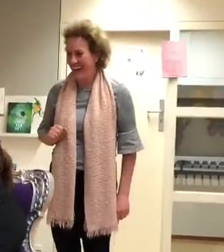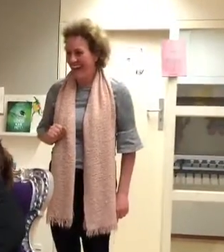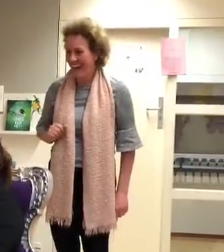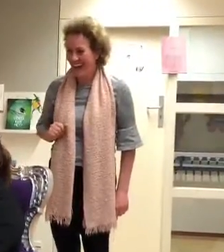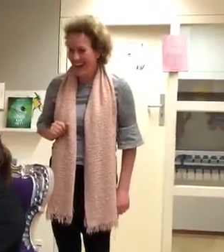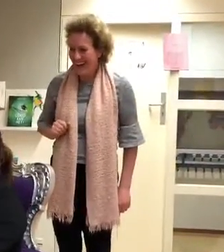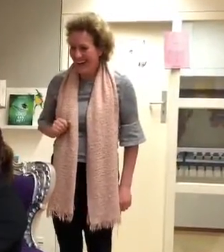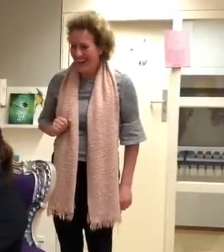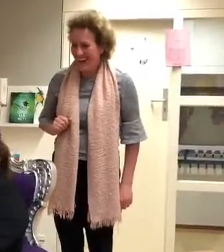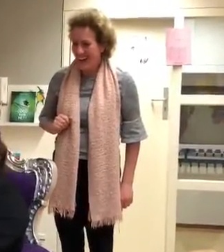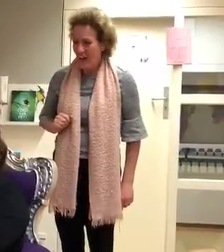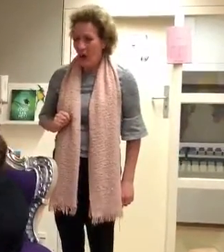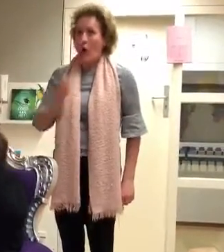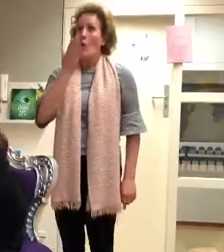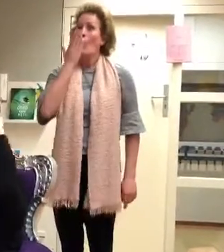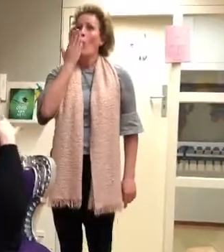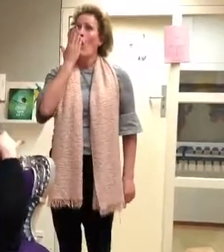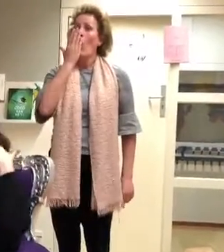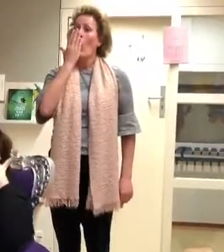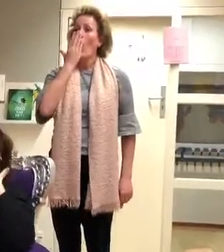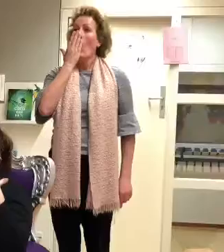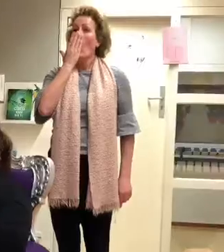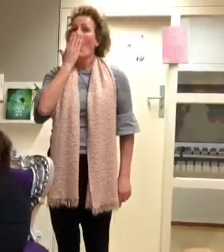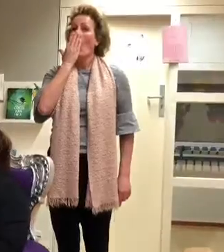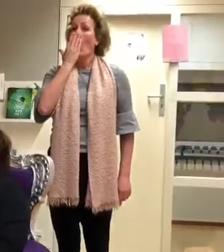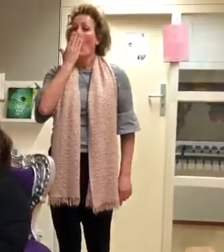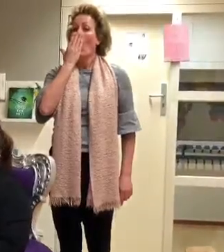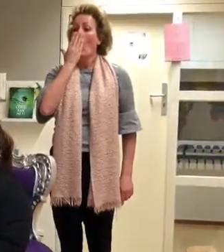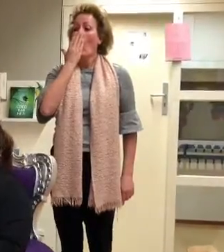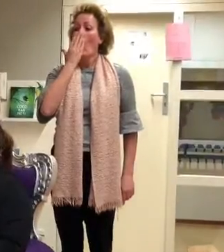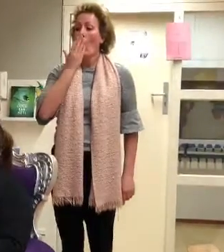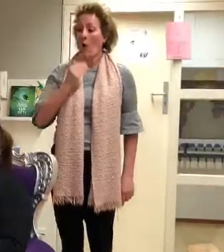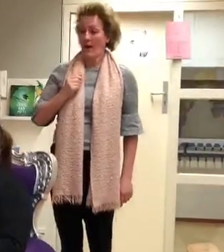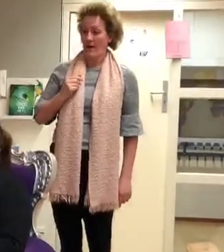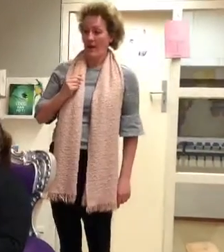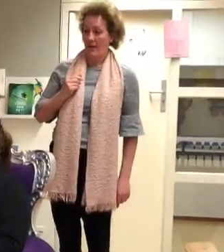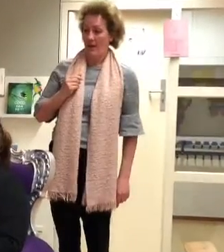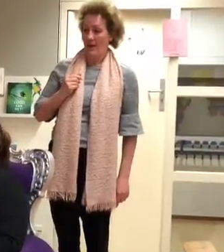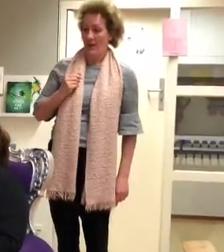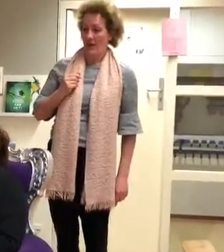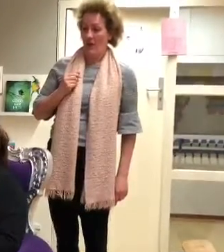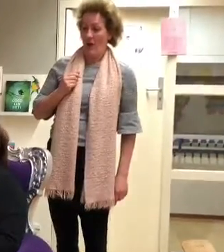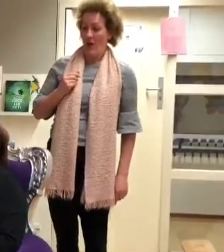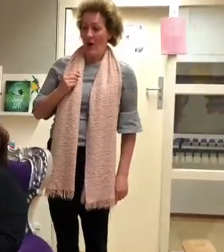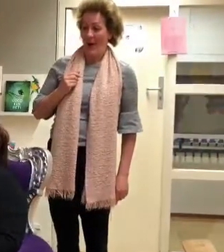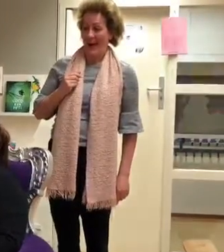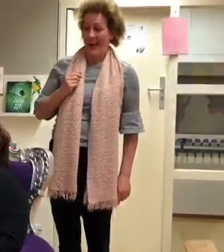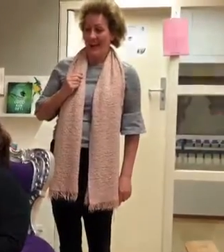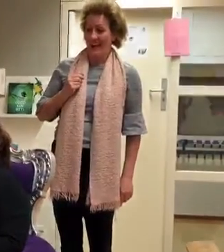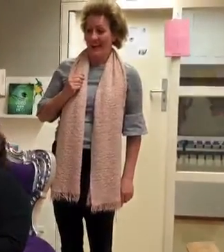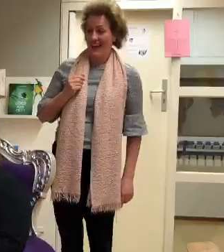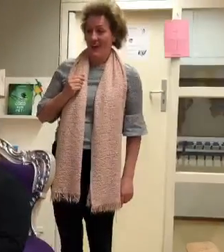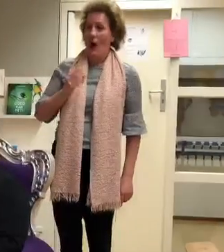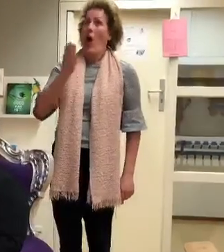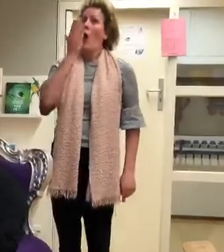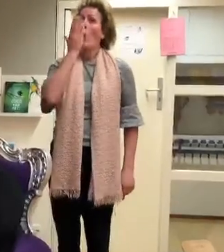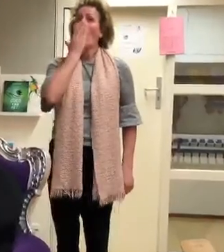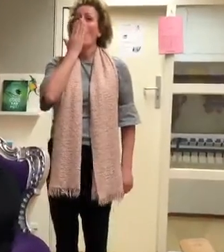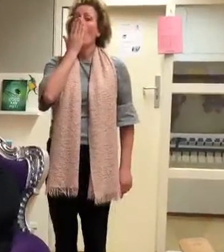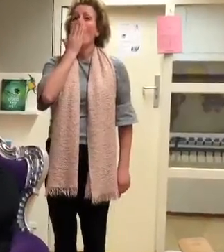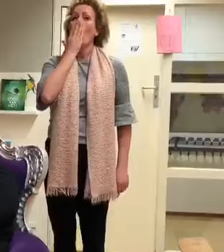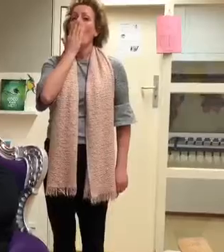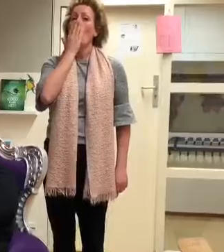Ik ben een indiaan met echte veren aan. Ik hobbel naar jou toe en mijn handje doet het.